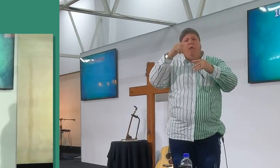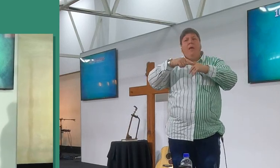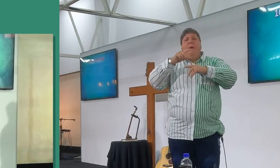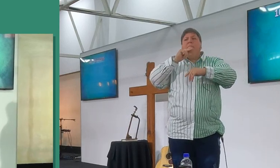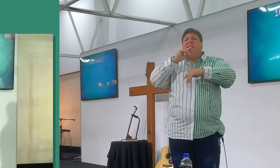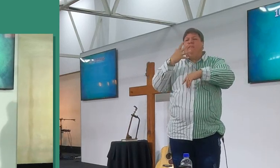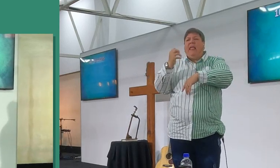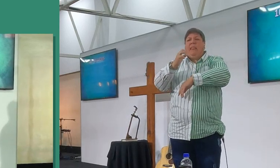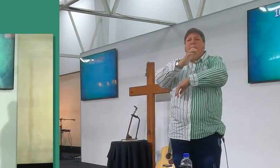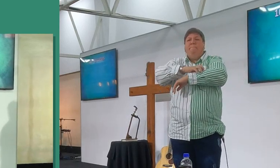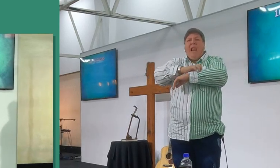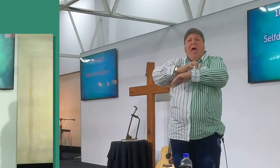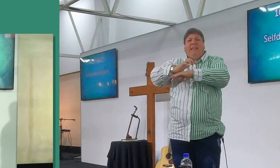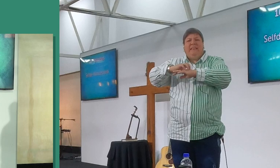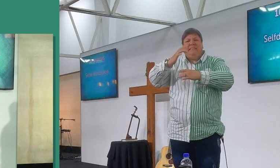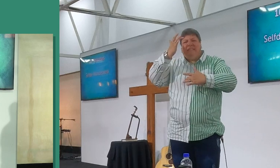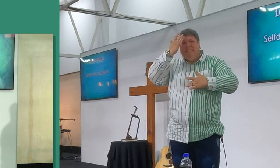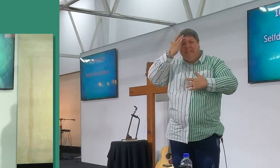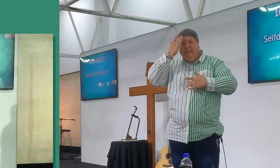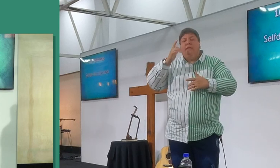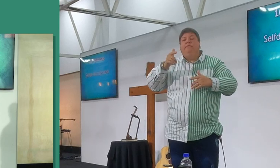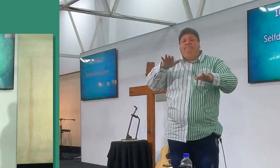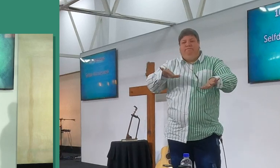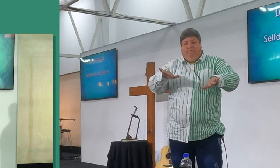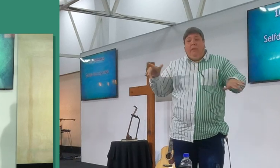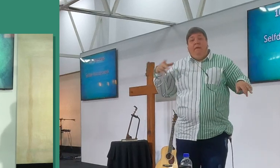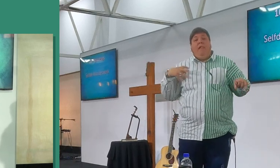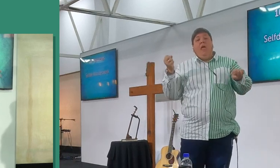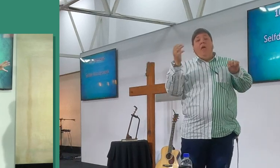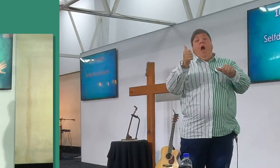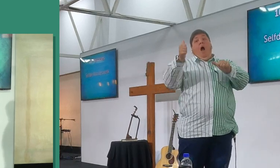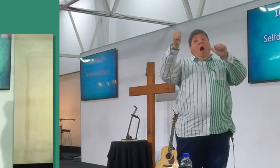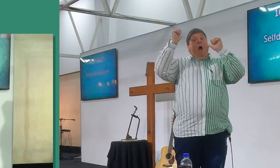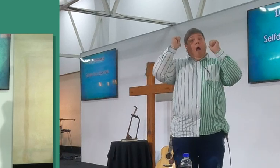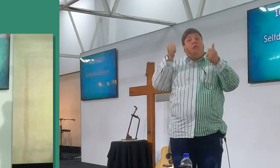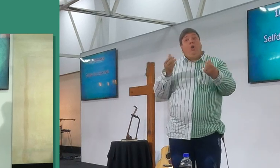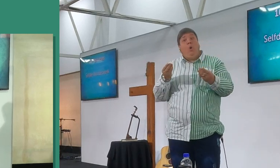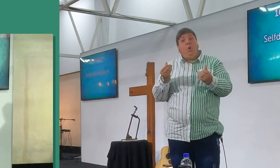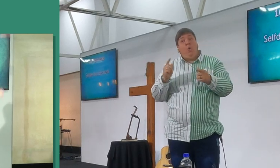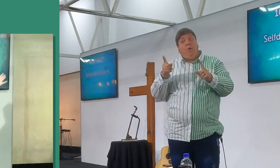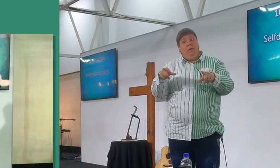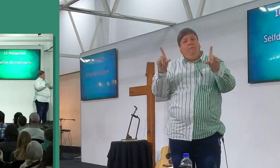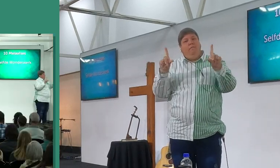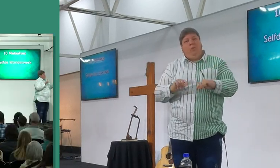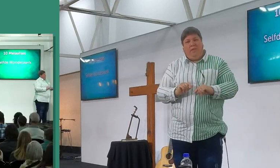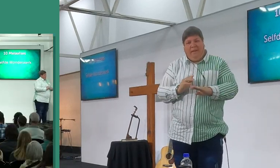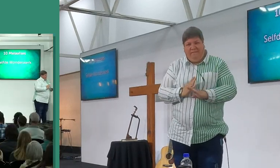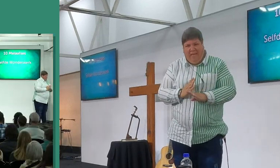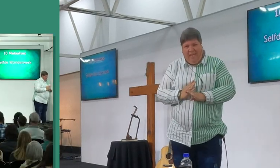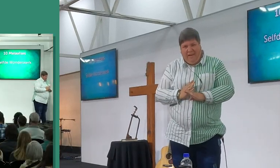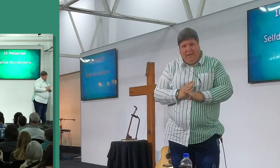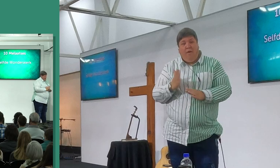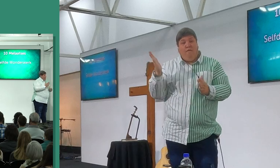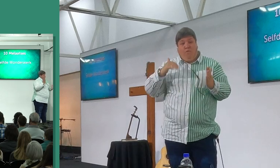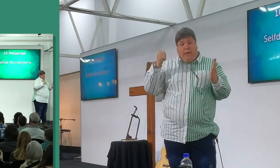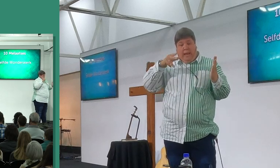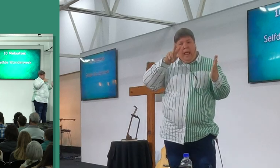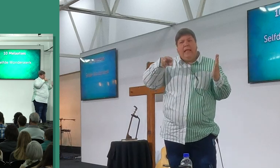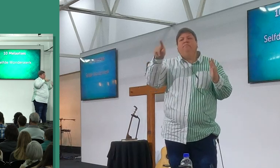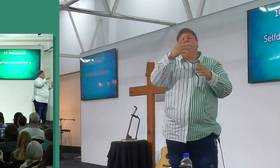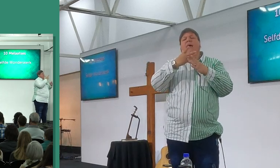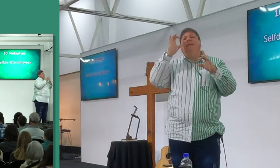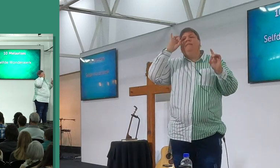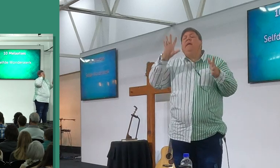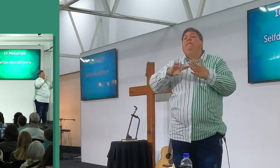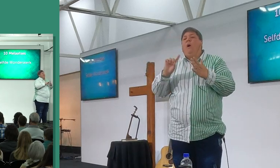laatses, en ons wil een bykie gesels. Maar eerst wil ek julle een klein bykie achtergrond geë, oor hierdie wonderwerk wat plaasgevind het, voordat ons die tekst gedeelte gaan lees, net dat jy context het.